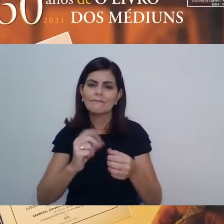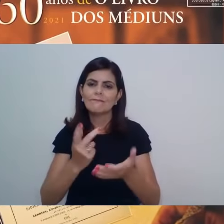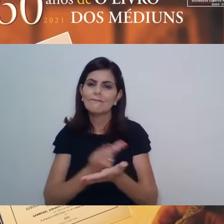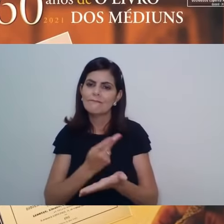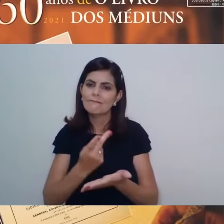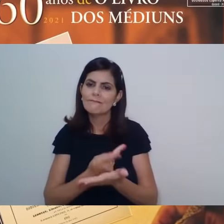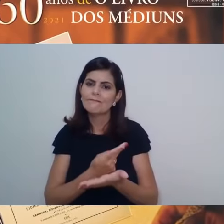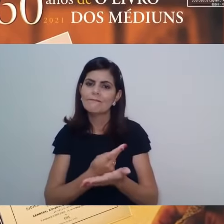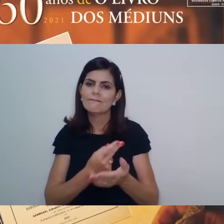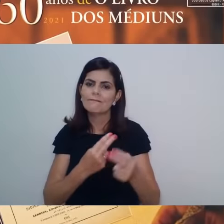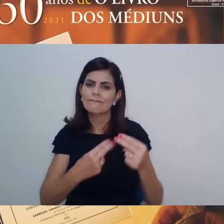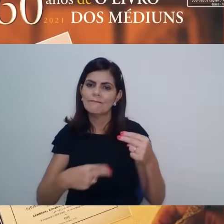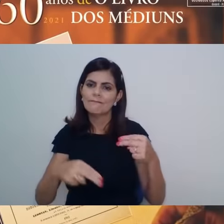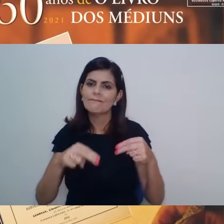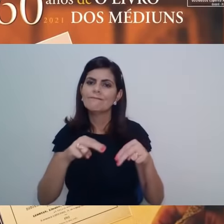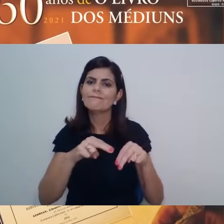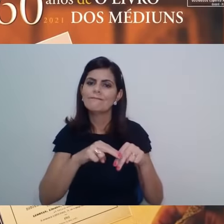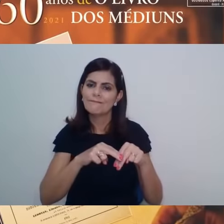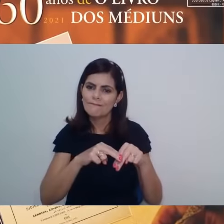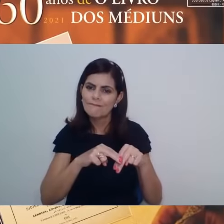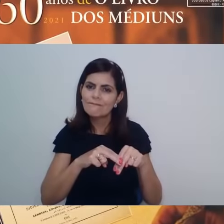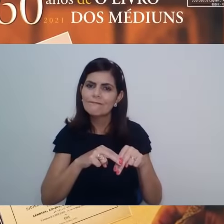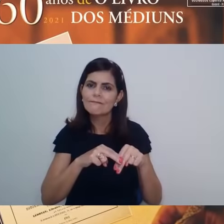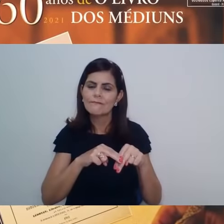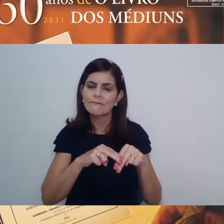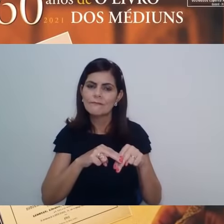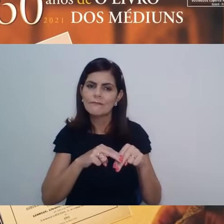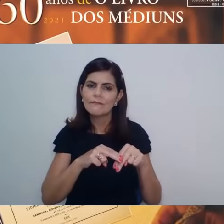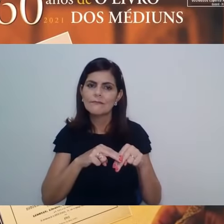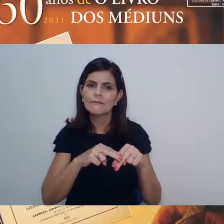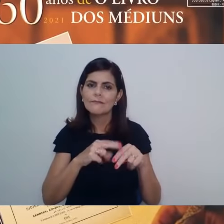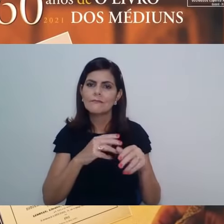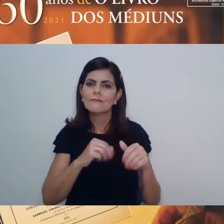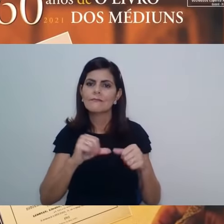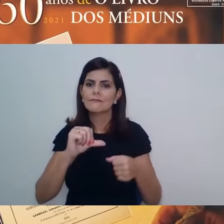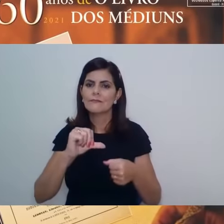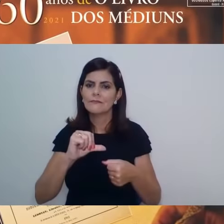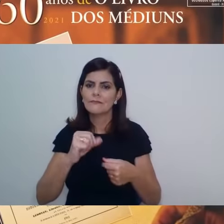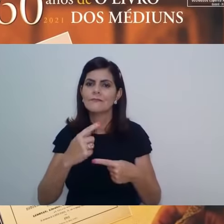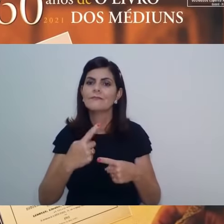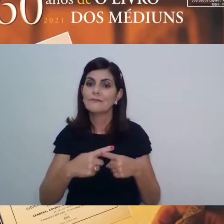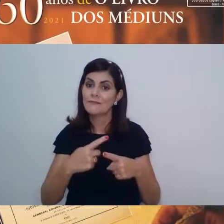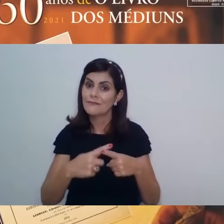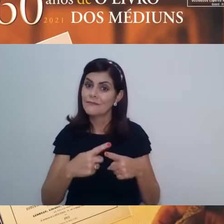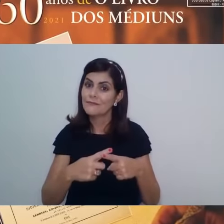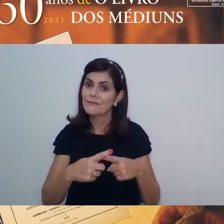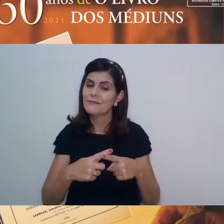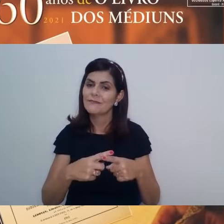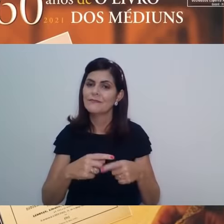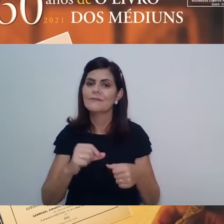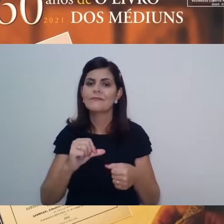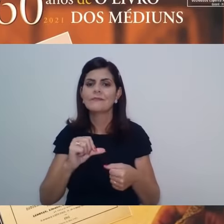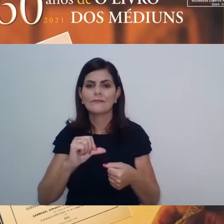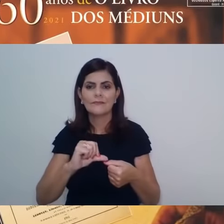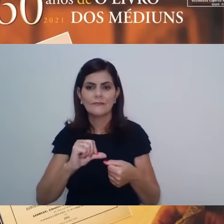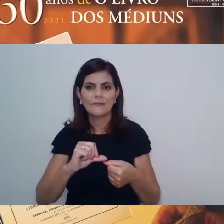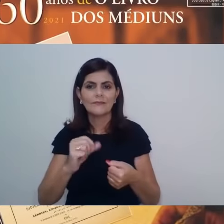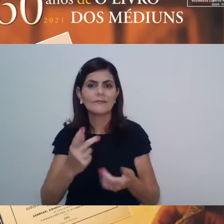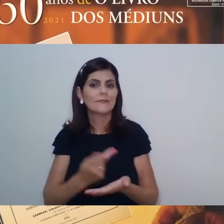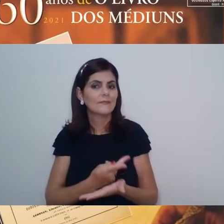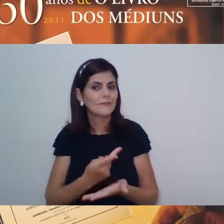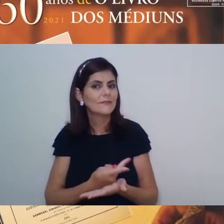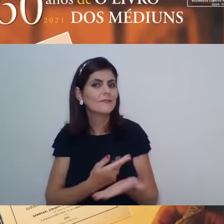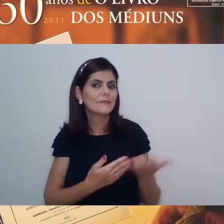que contrariaram sobremaneira as leis divinas, e que, por isso mesmo,